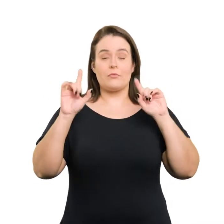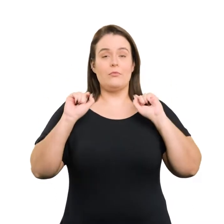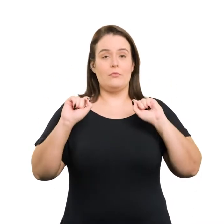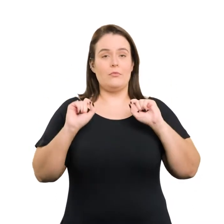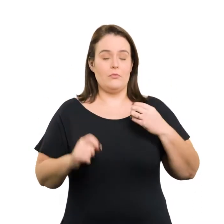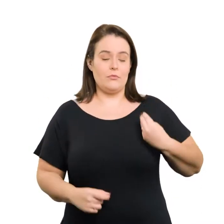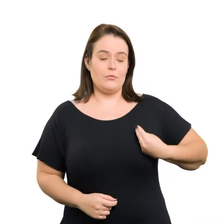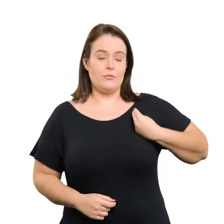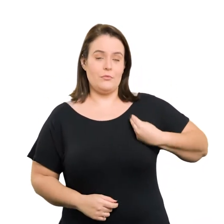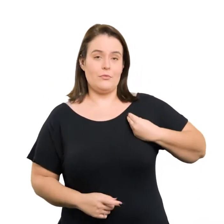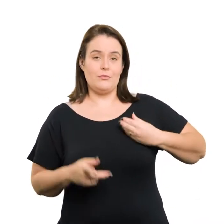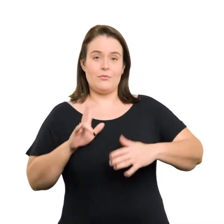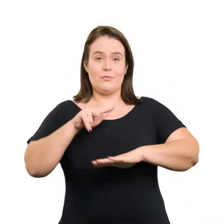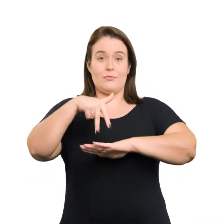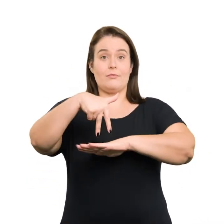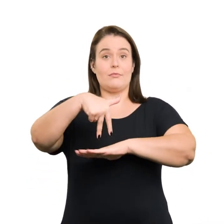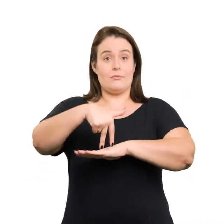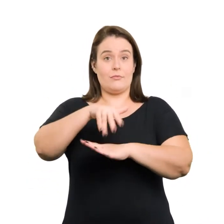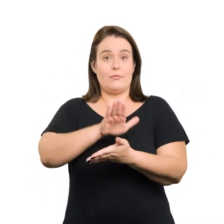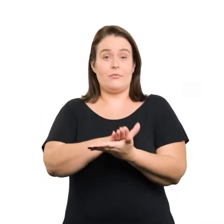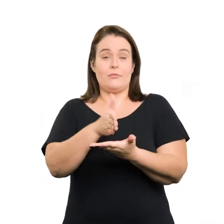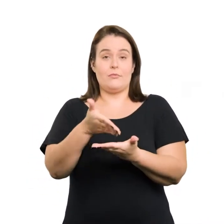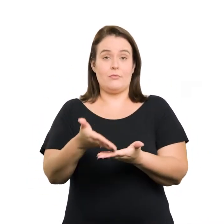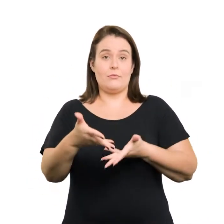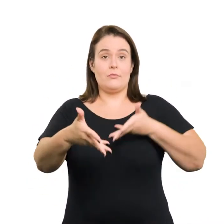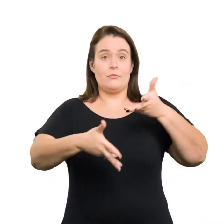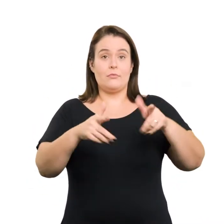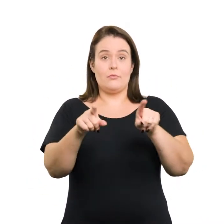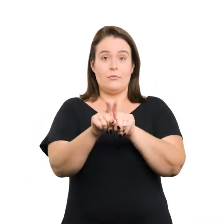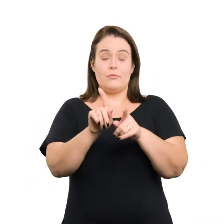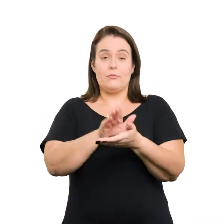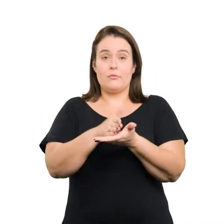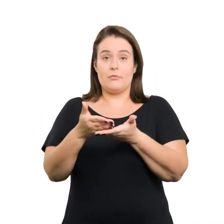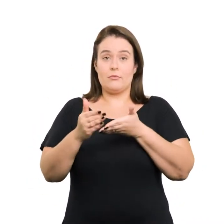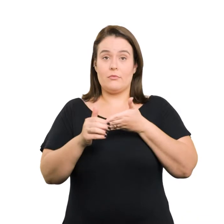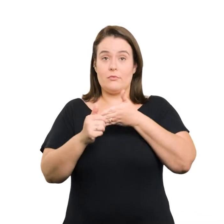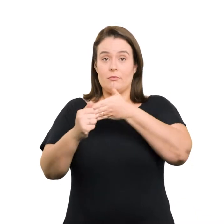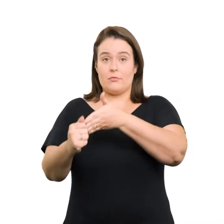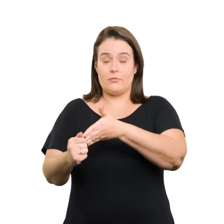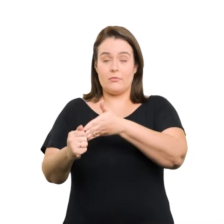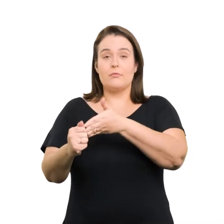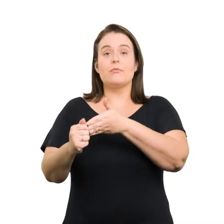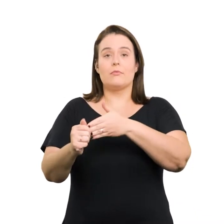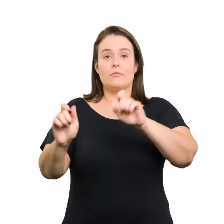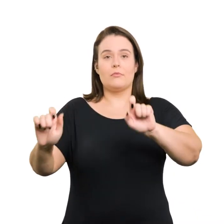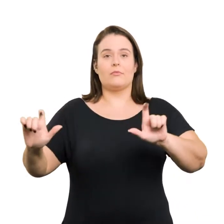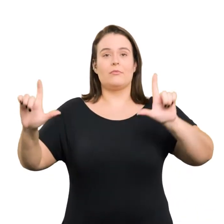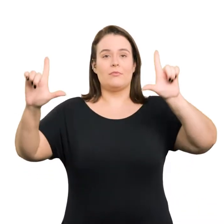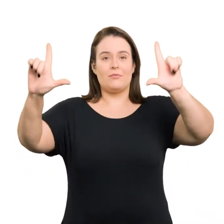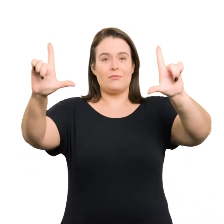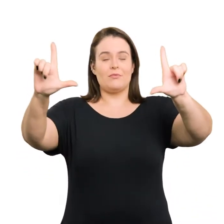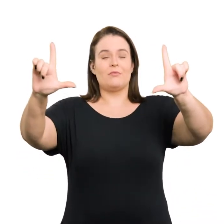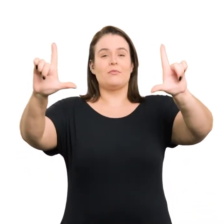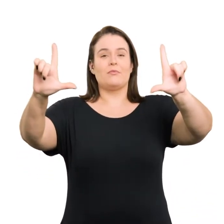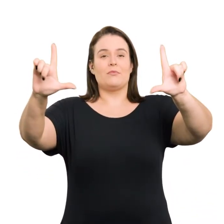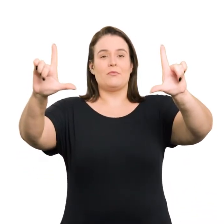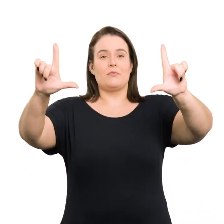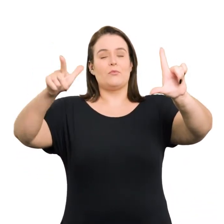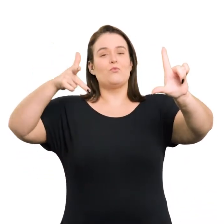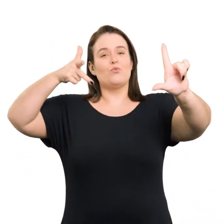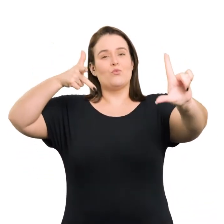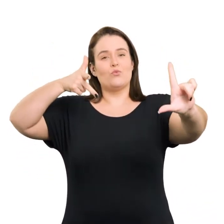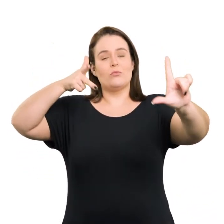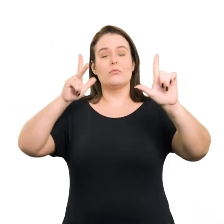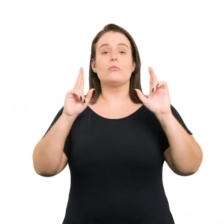para a presença física de intérprete de libras e de guias intérpretes com projeção em tela da imagem do intérprete